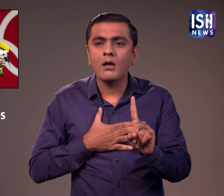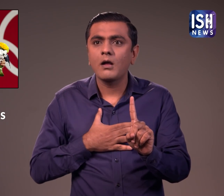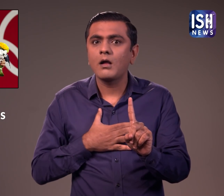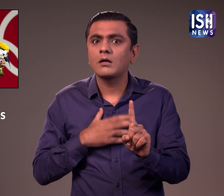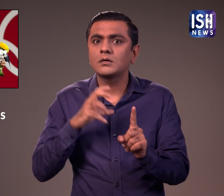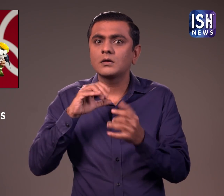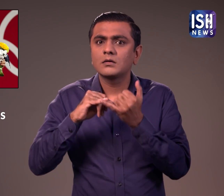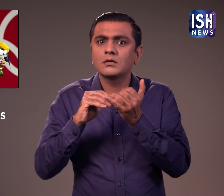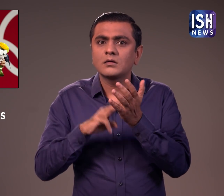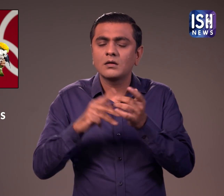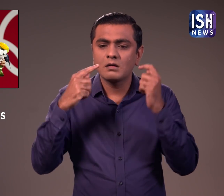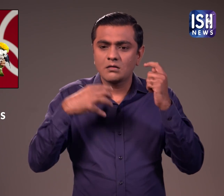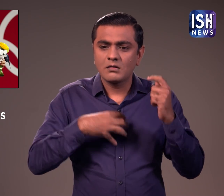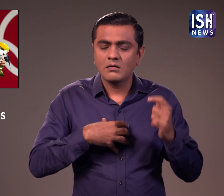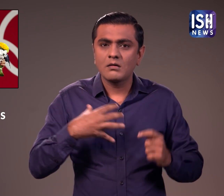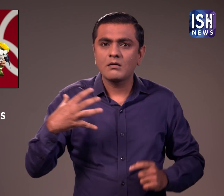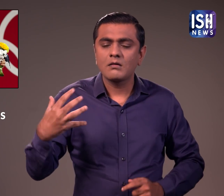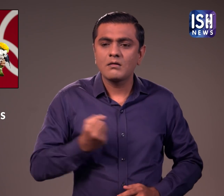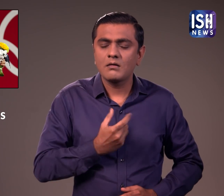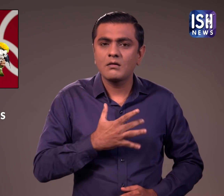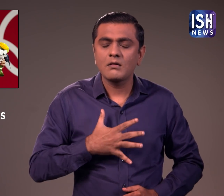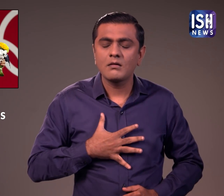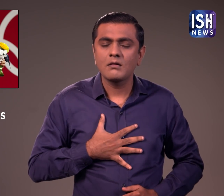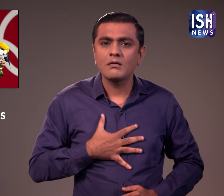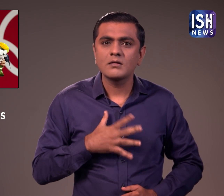चनुन ने इतिहास रचा क्या उपलब्दी है